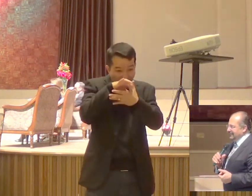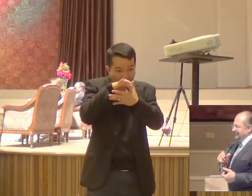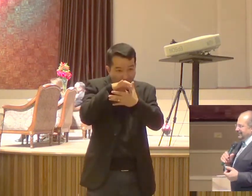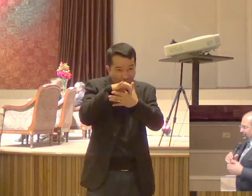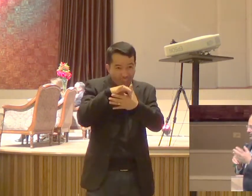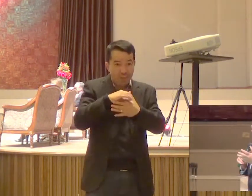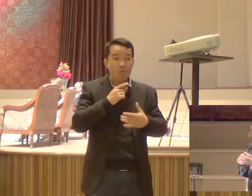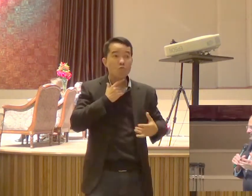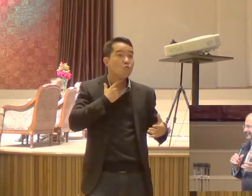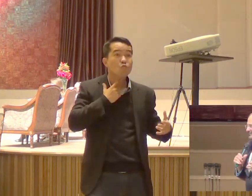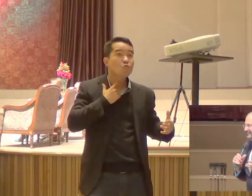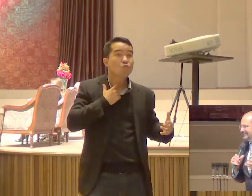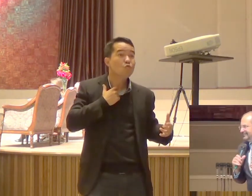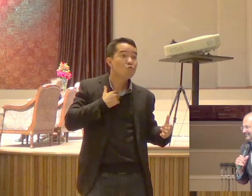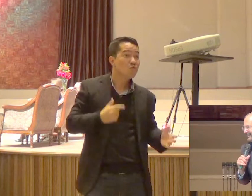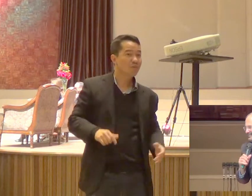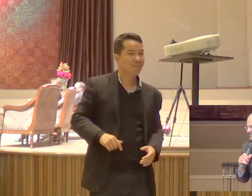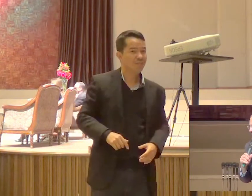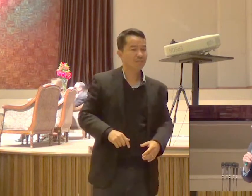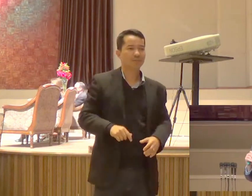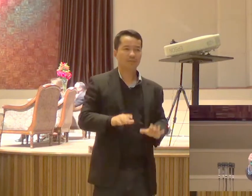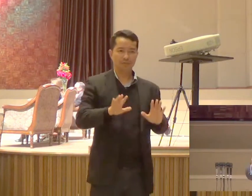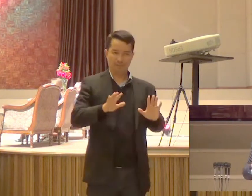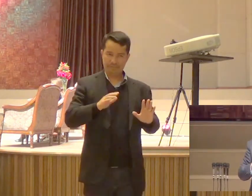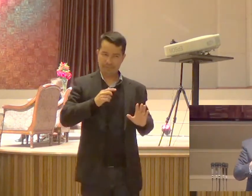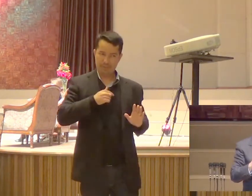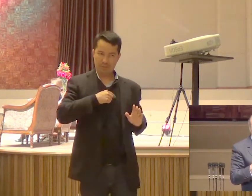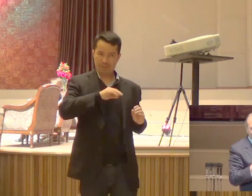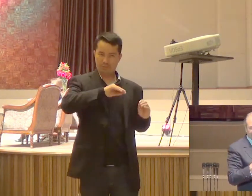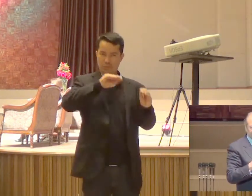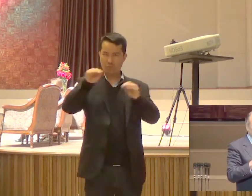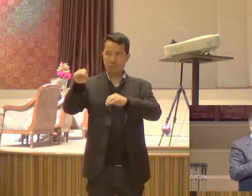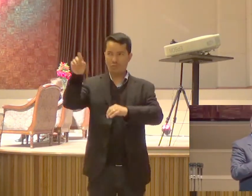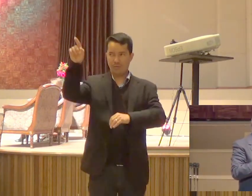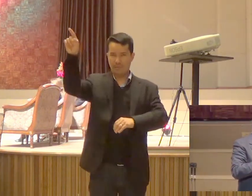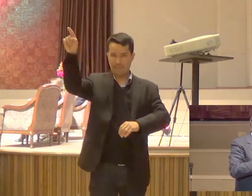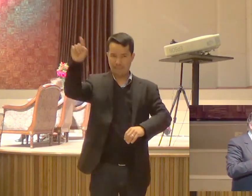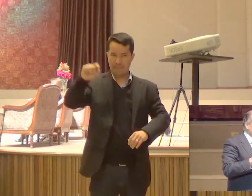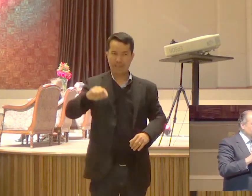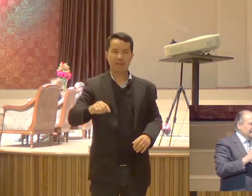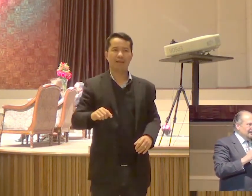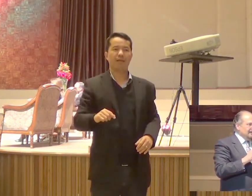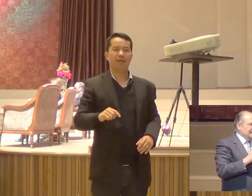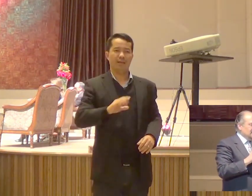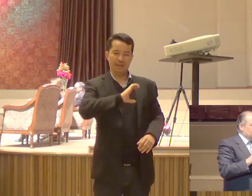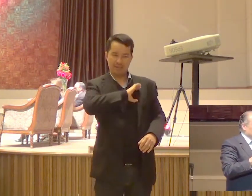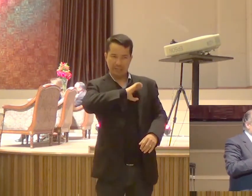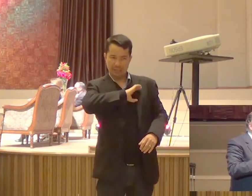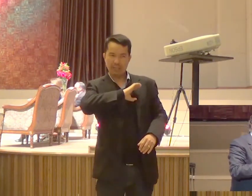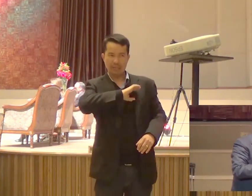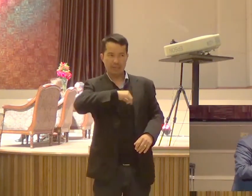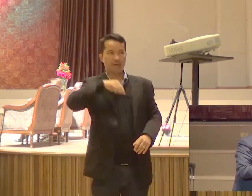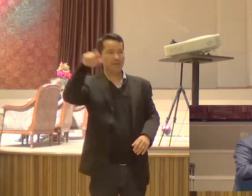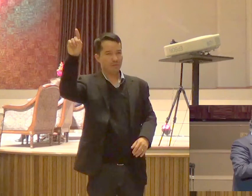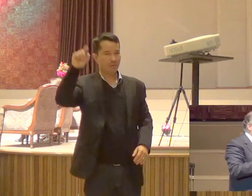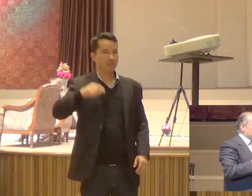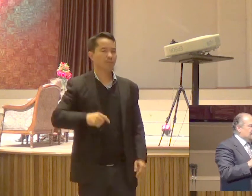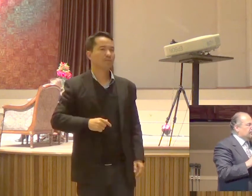Um dia Presta atenção Eles estavam cuidando Uma igreja de brasileiros Tá Eles já cansados Precisaram tirar